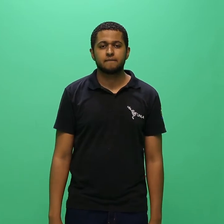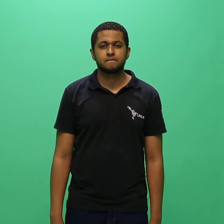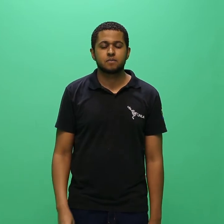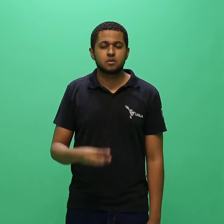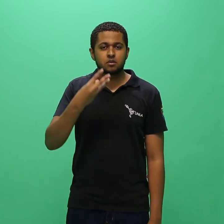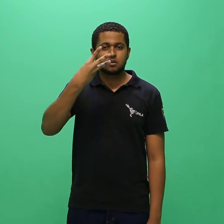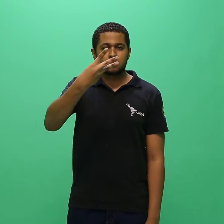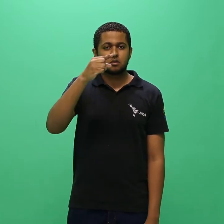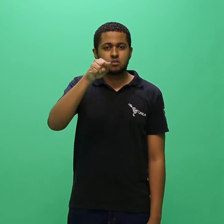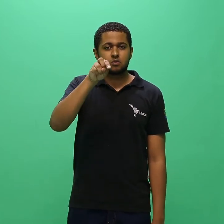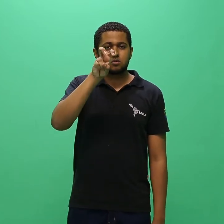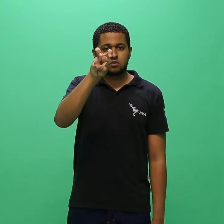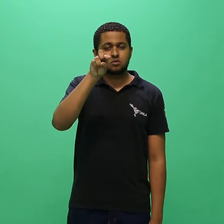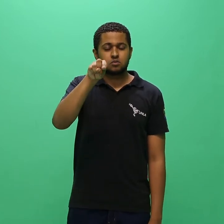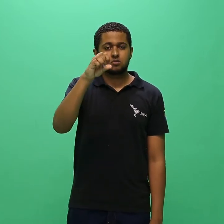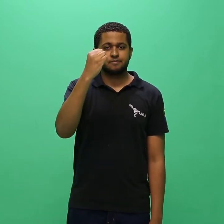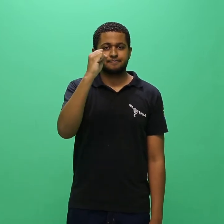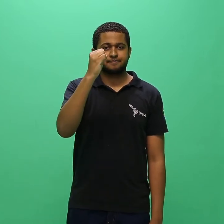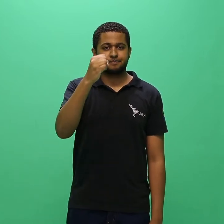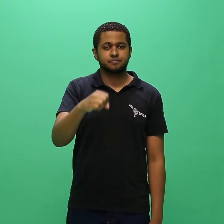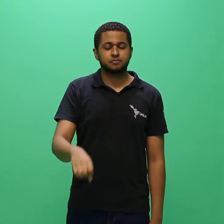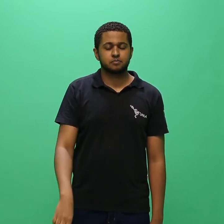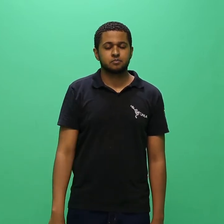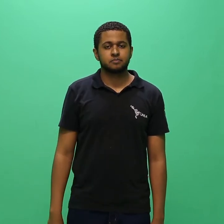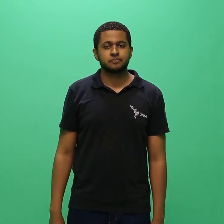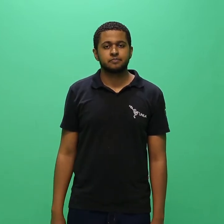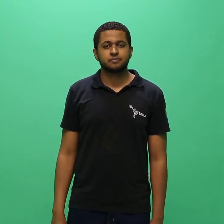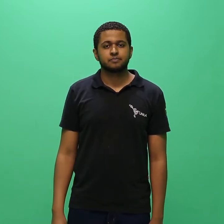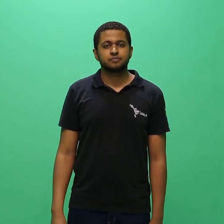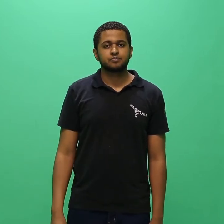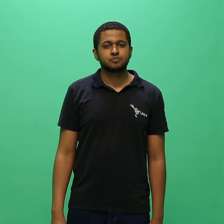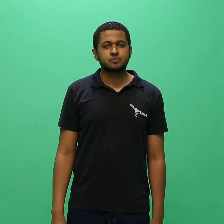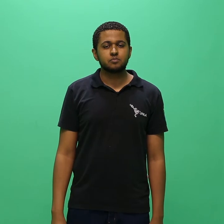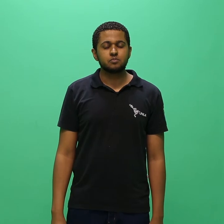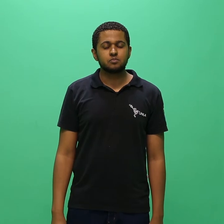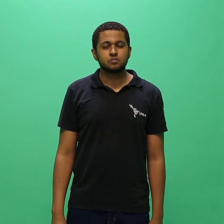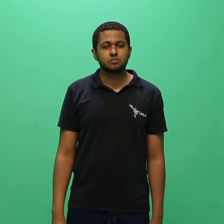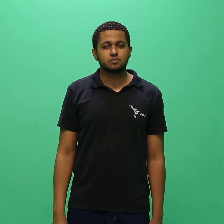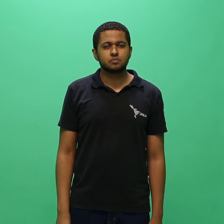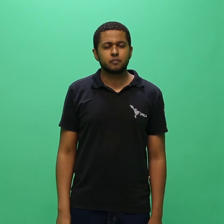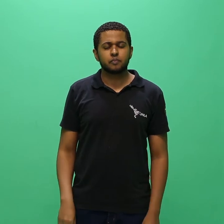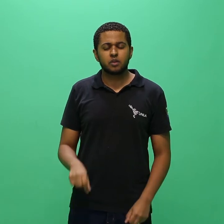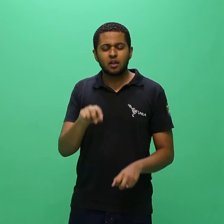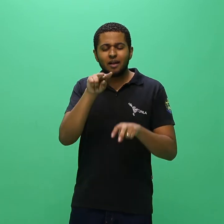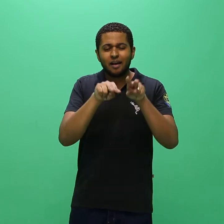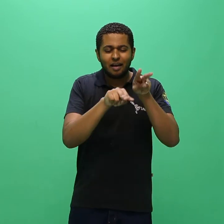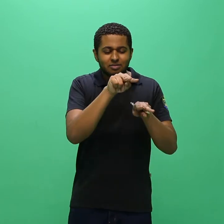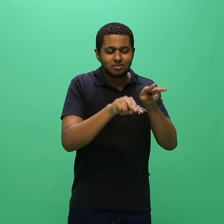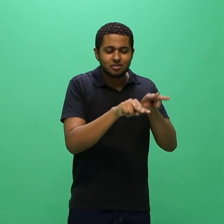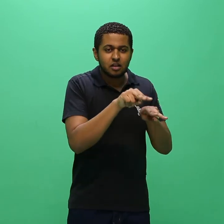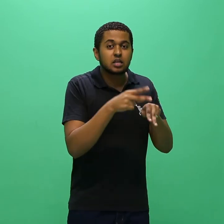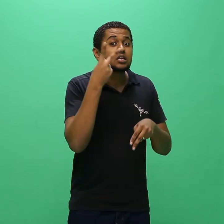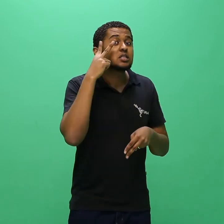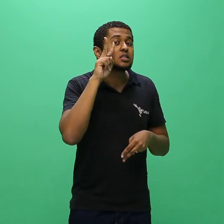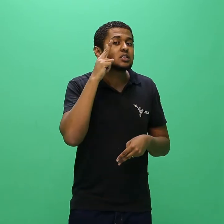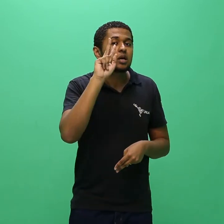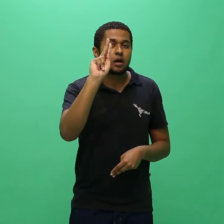3.5.8. Para efeito de análise dos históricos escolares de